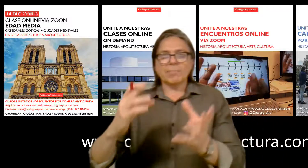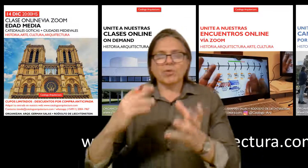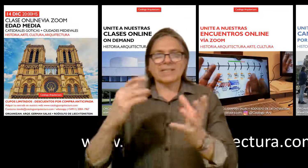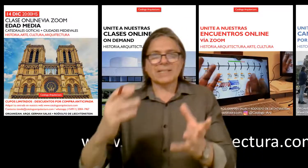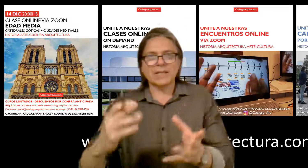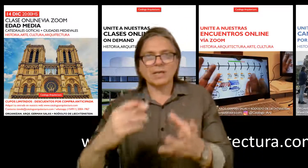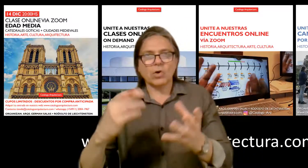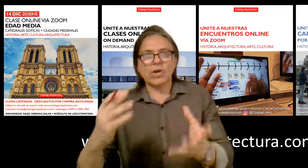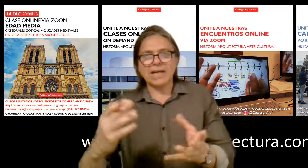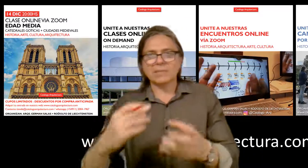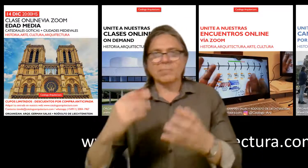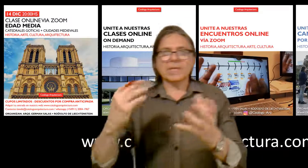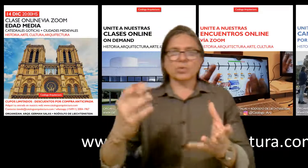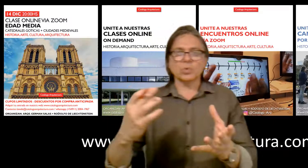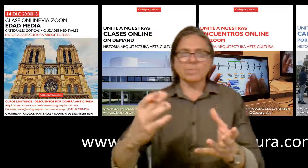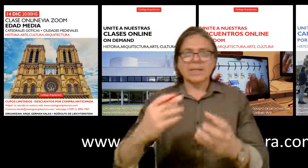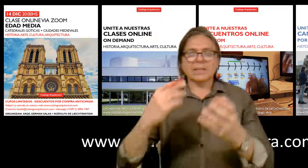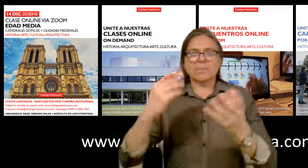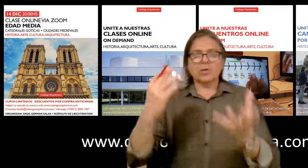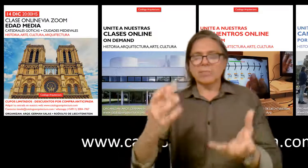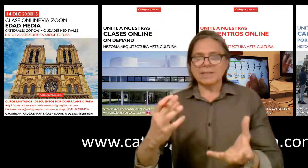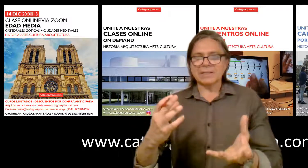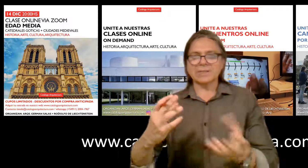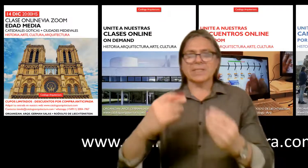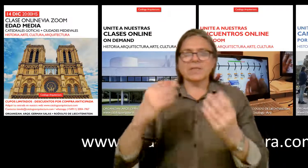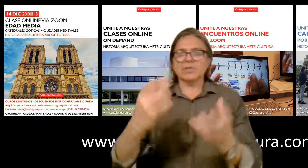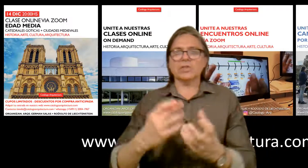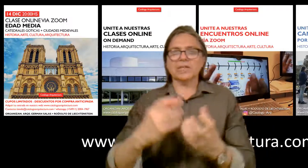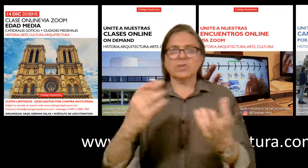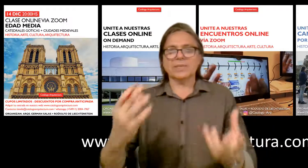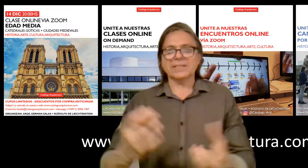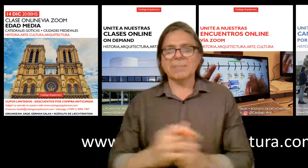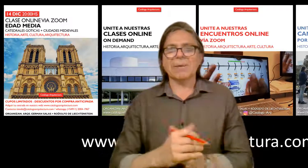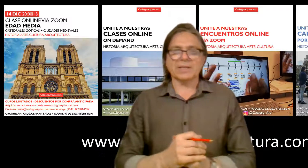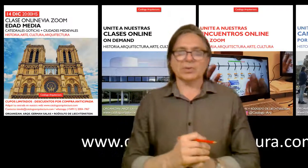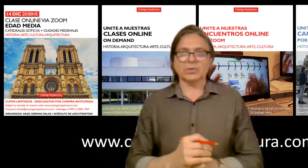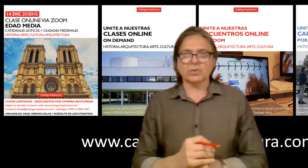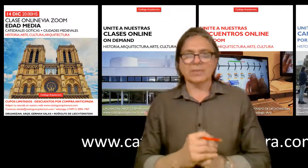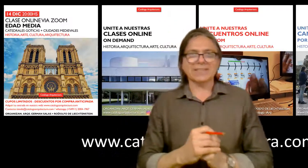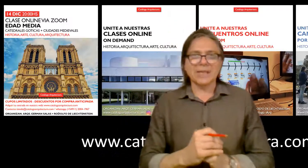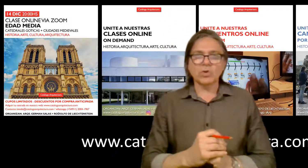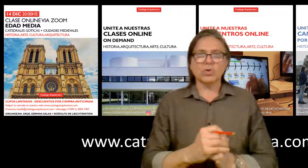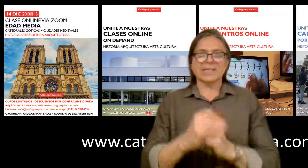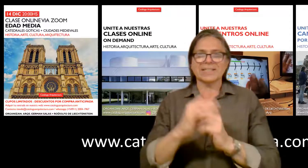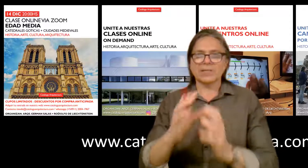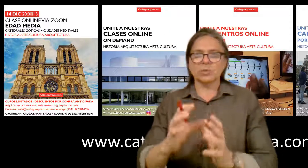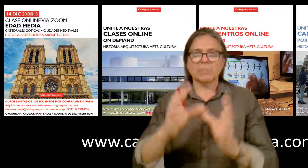poder charlar online, vía Zoom, también los martes, y reflexionar sobre temas varios. catálogoarquitectura